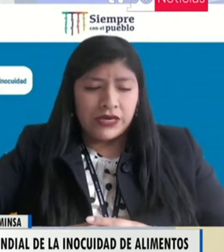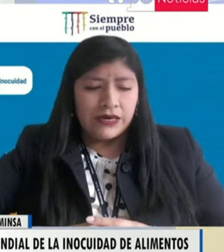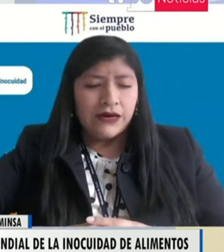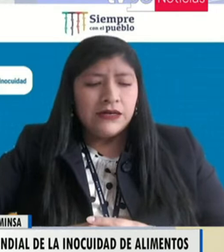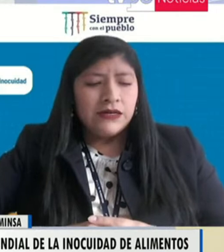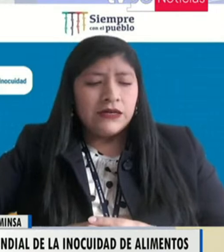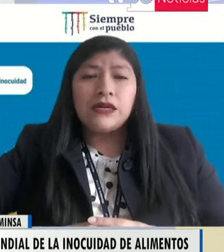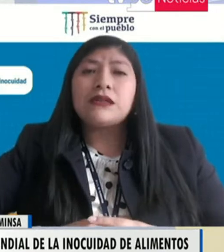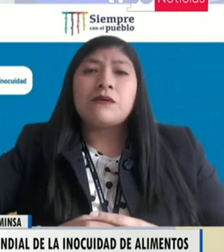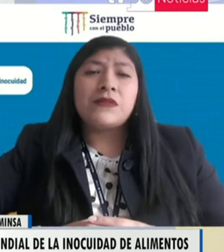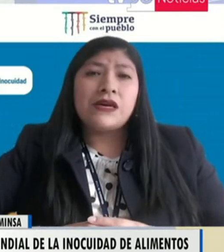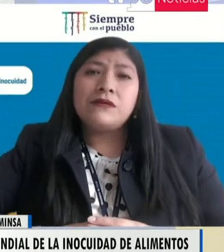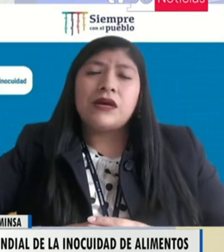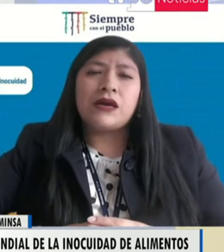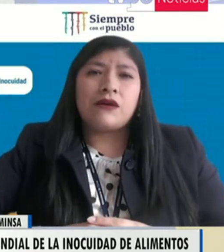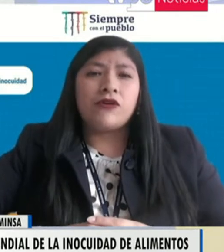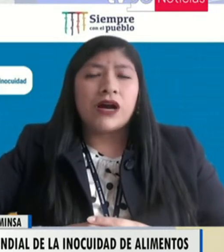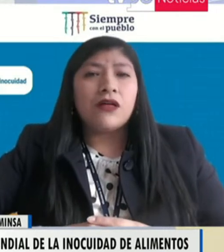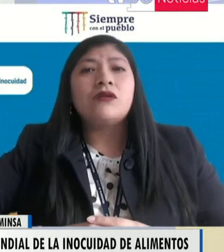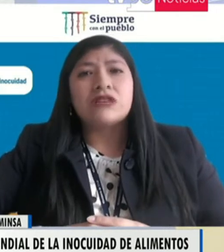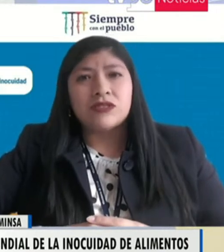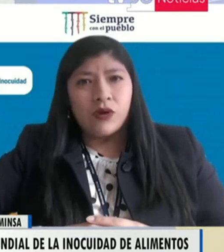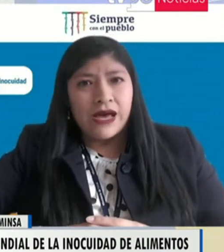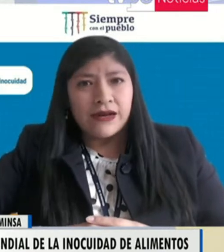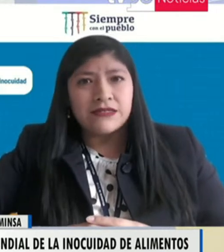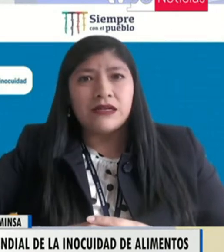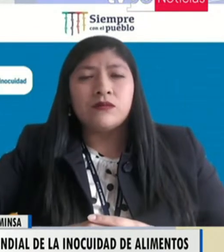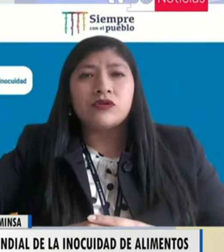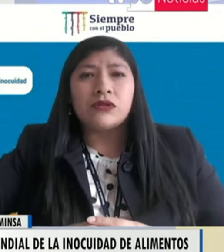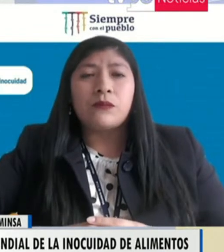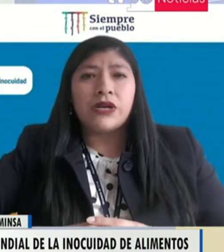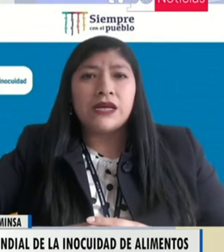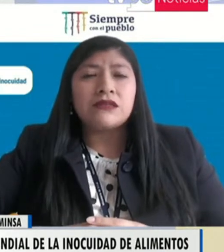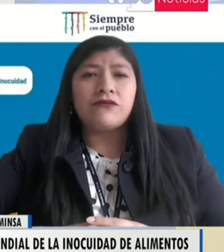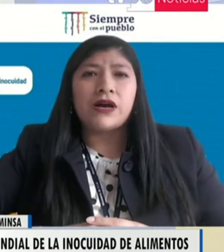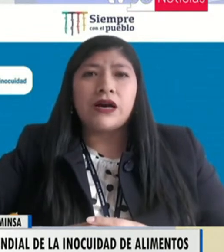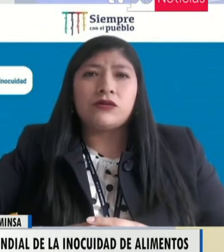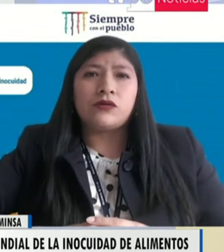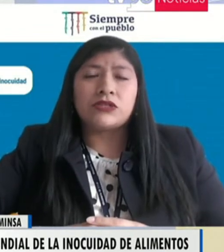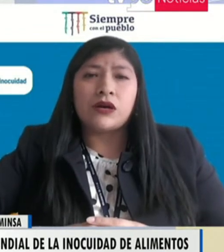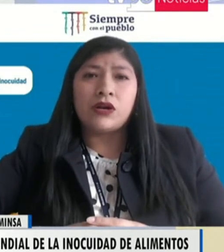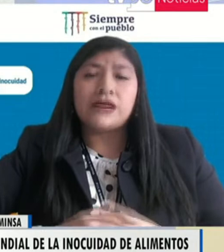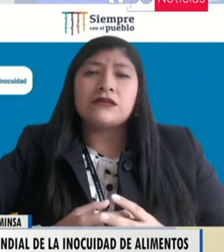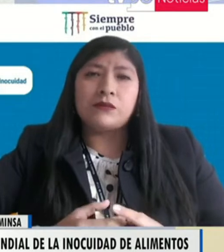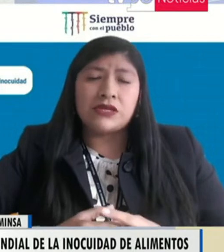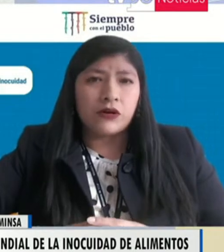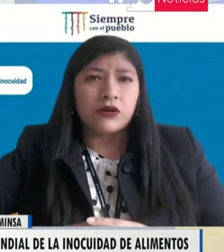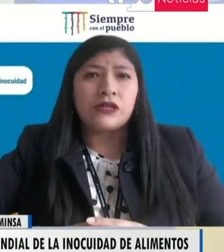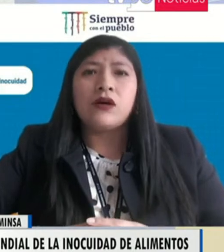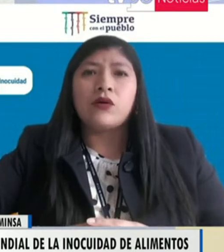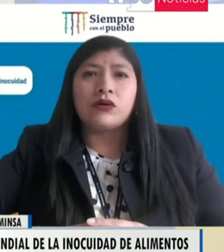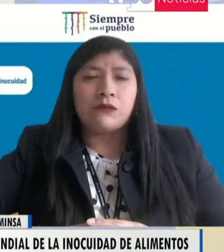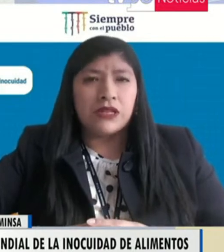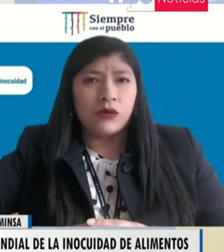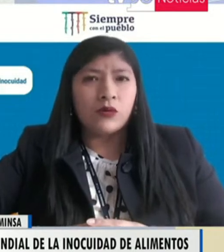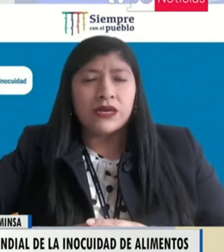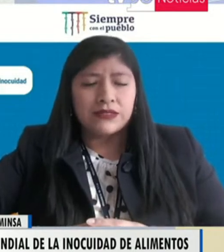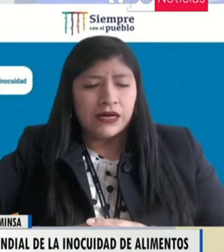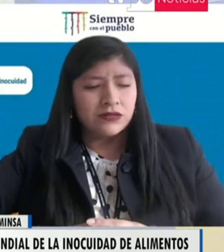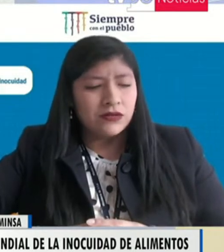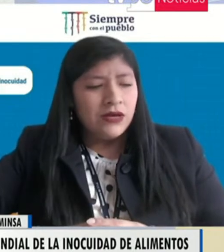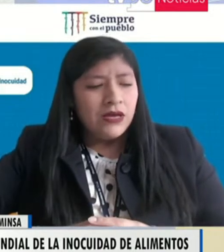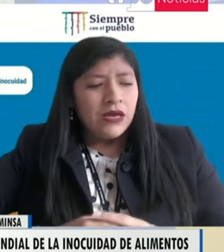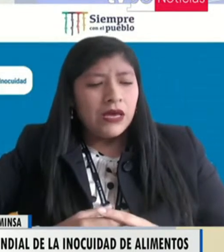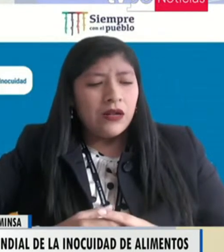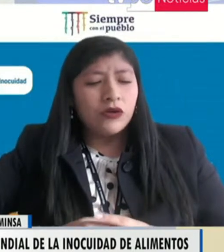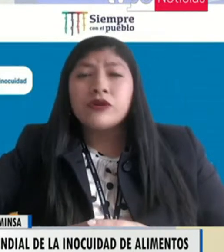microbiología y también enfocado a los escolares. Tenemos una ponencia enfocada a todos los escolares, también se ha coordinado con el MINEDU